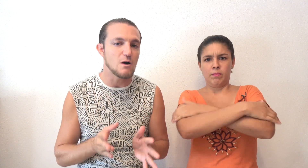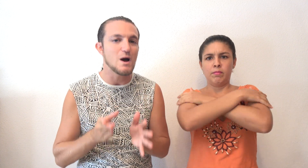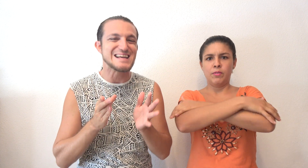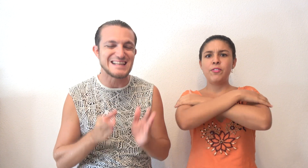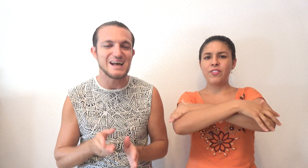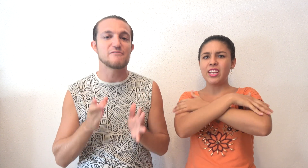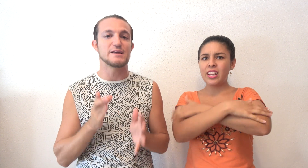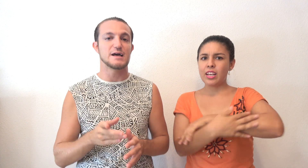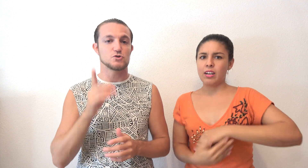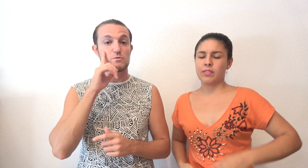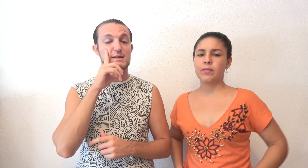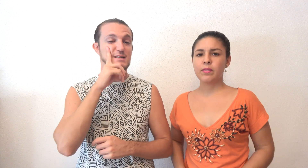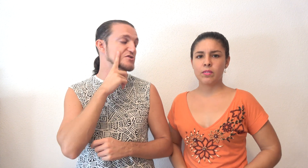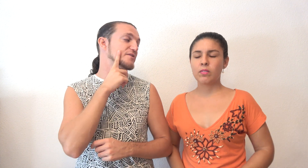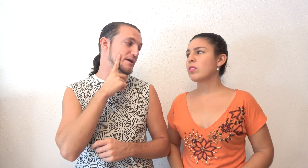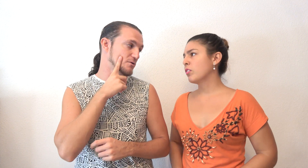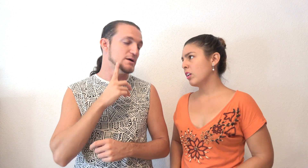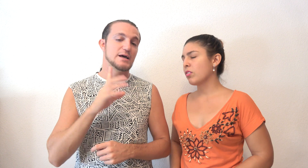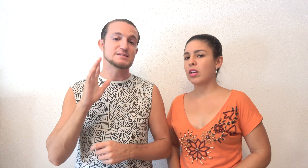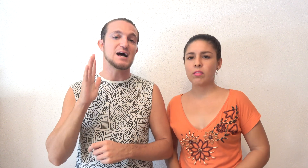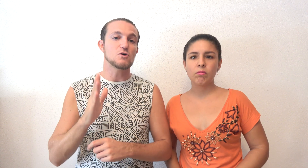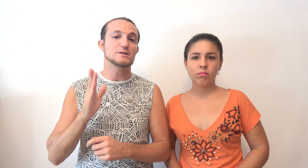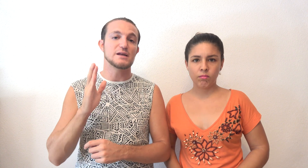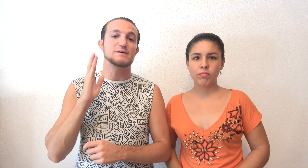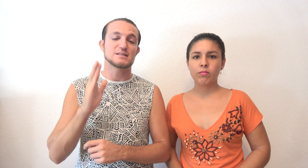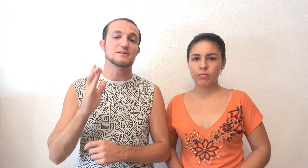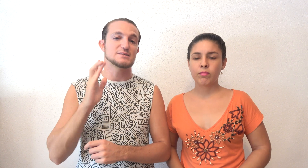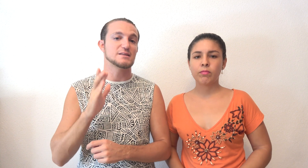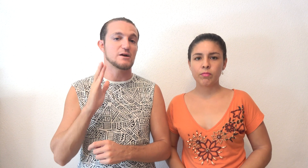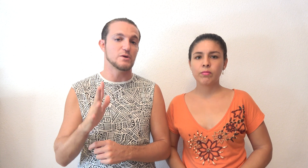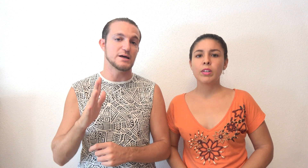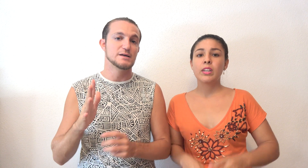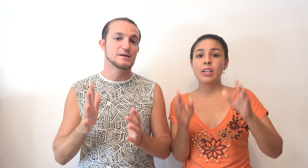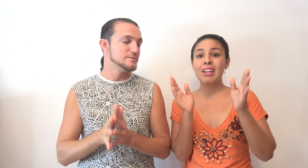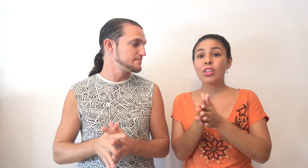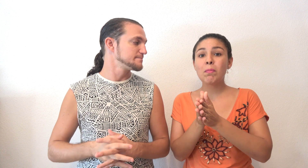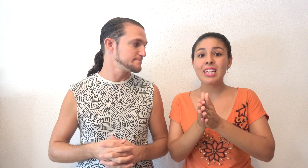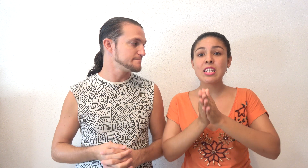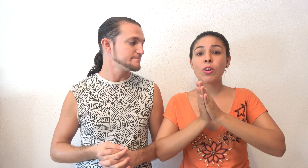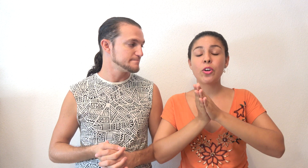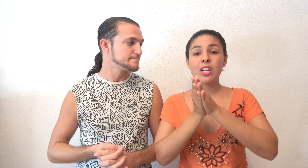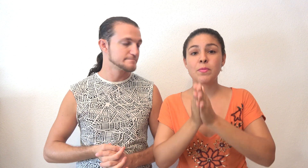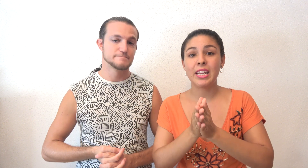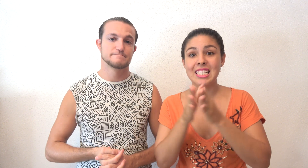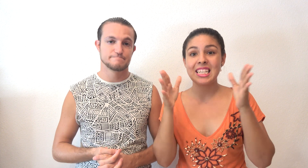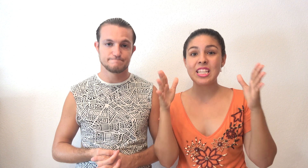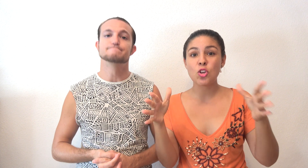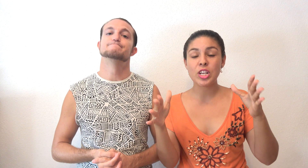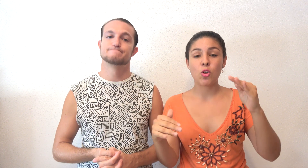agua estará fría. No os olvidéis que es océano. Sí, océano. Es algo a tener bastante, bastante en cuenta. Y hablando de playas, acordaros de las marías. Estáis en el océano.